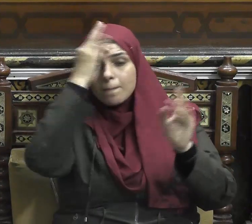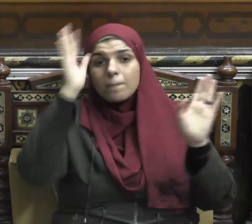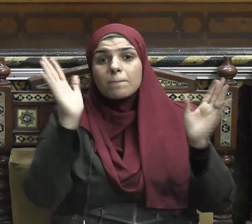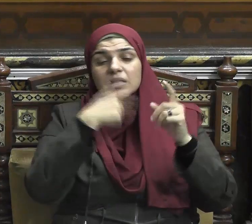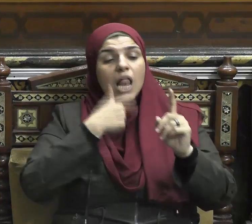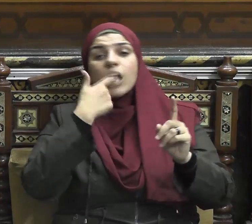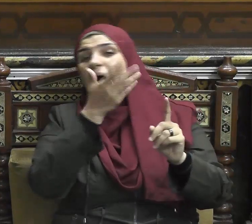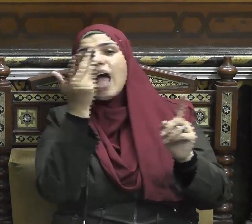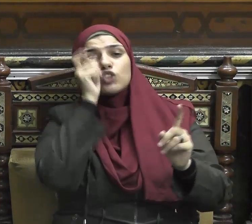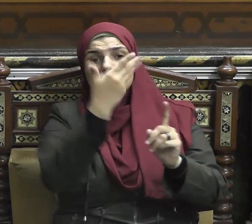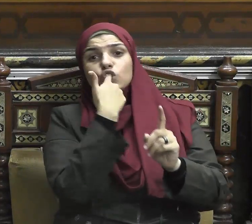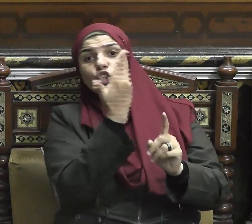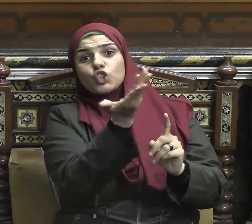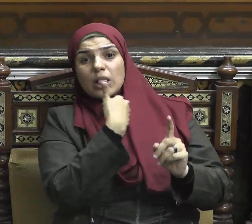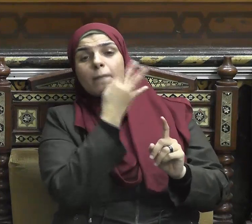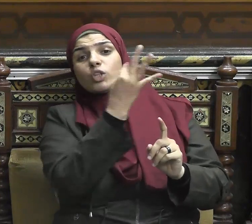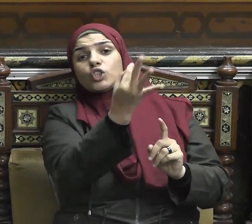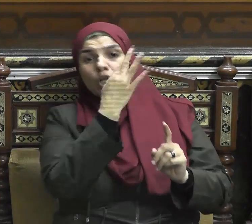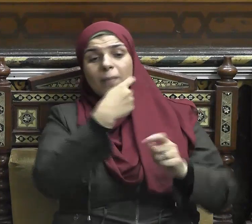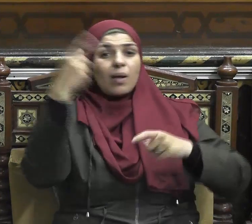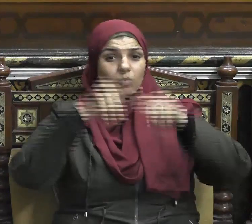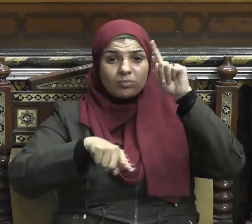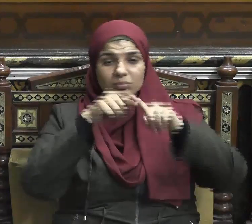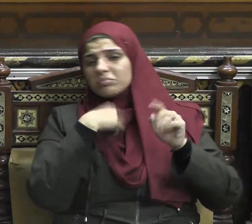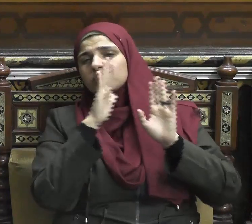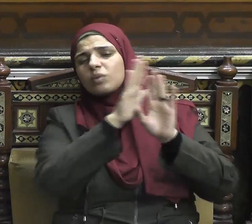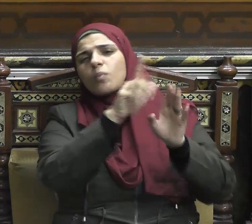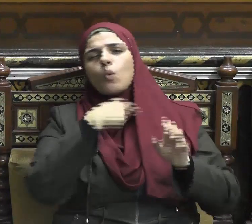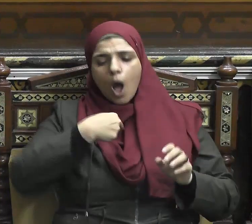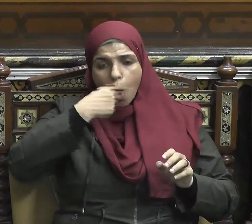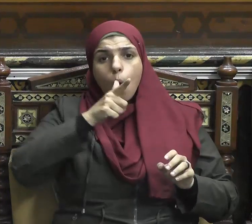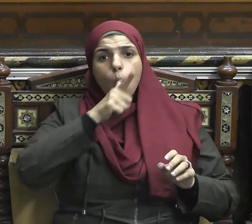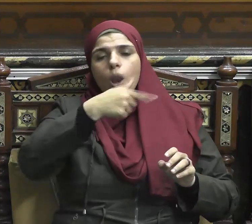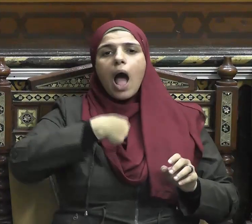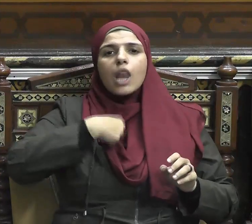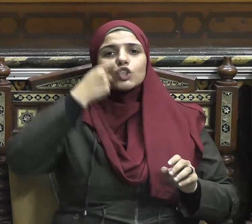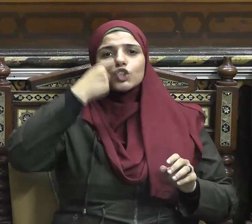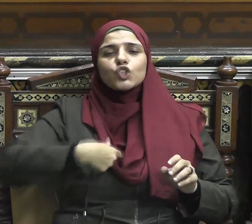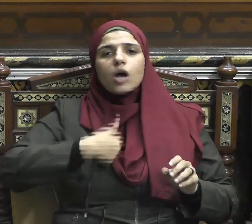ما يغضب الله عز وجل يقول نبينا صلى الله عليه وسلم